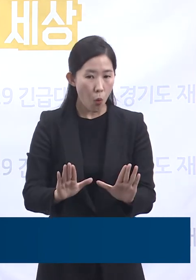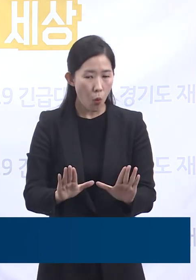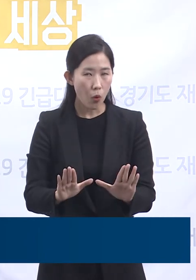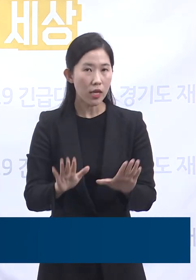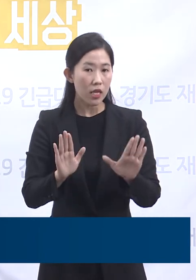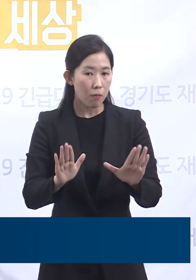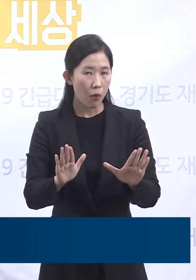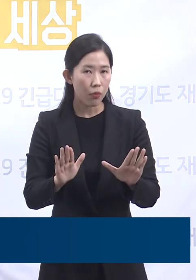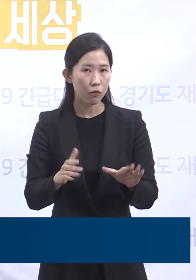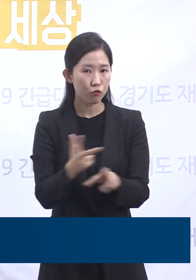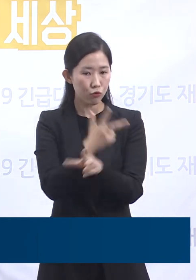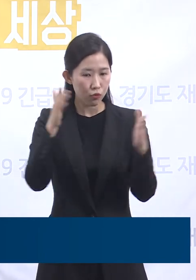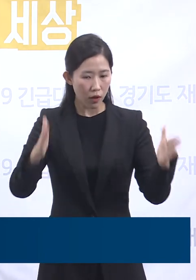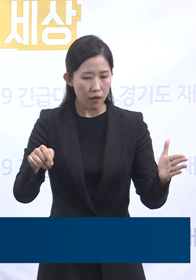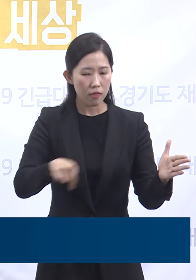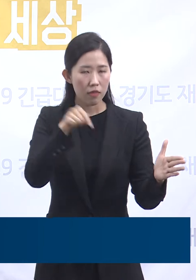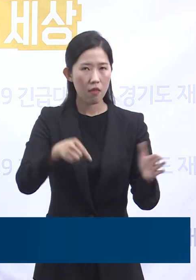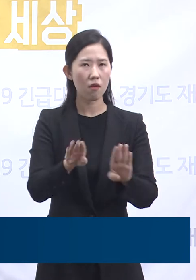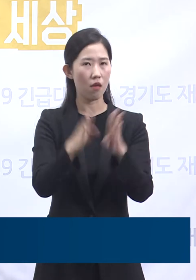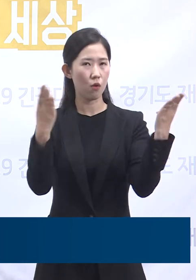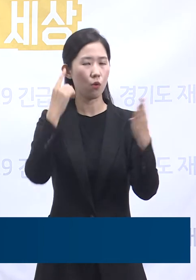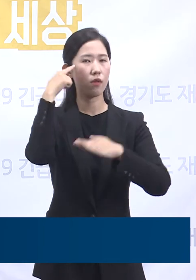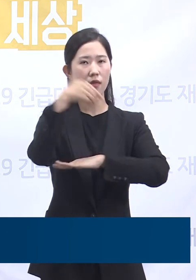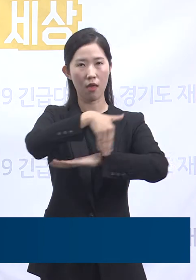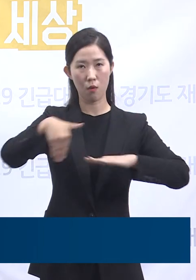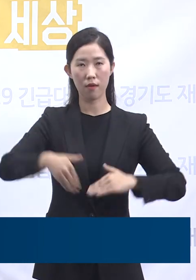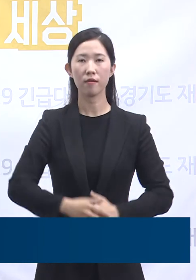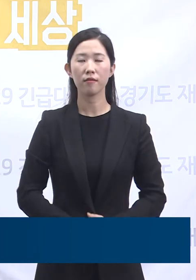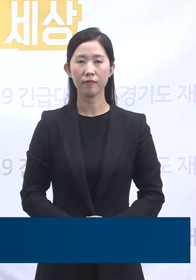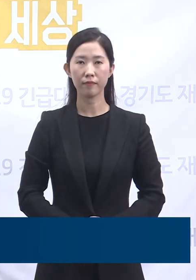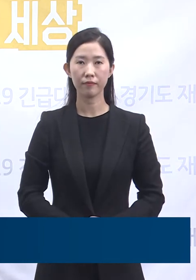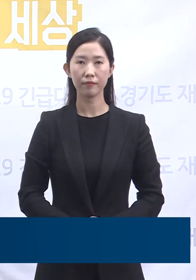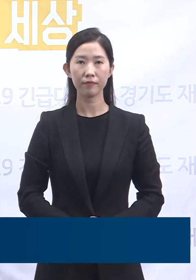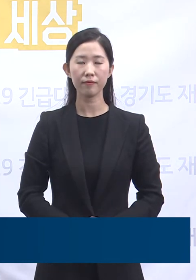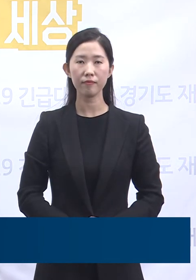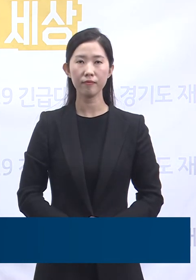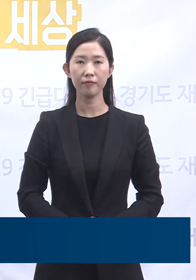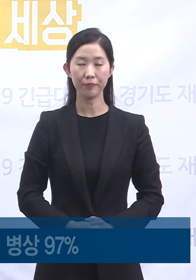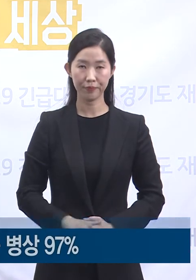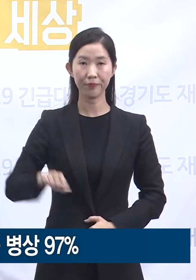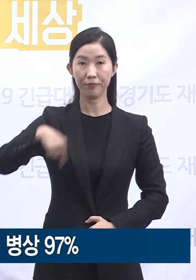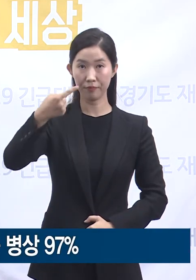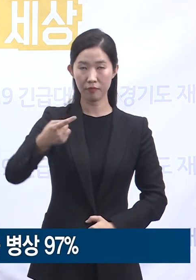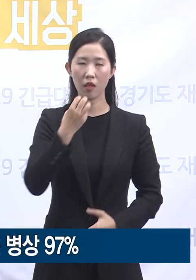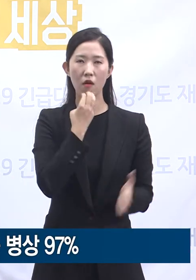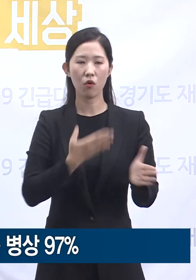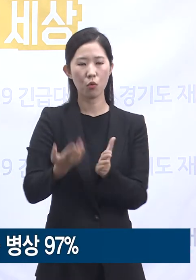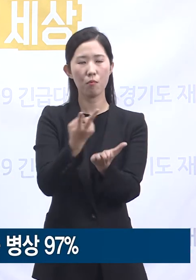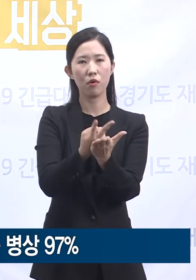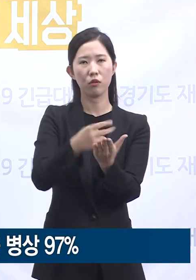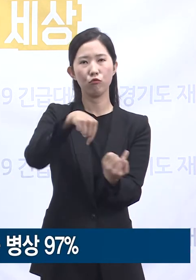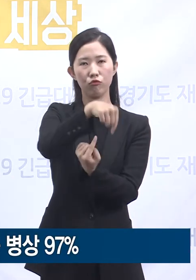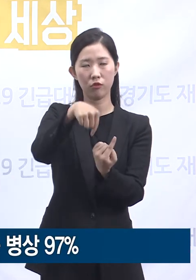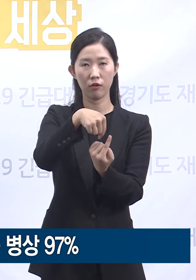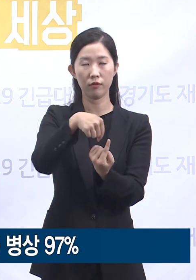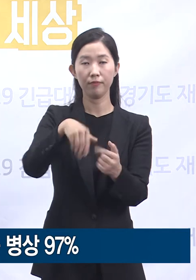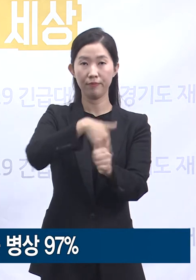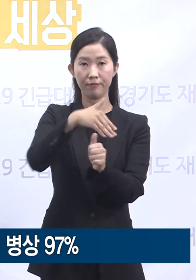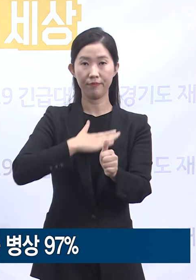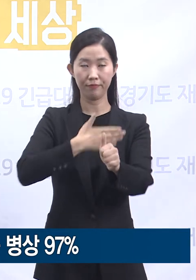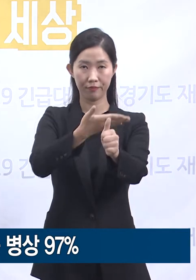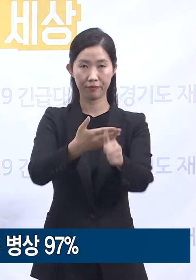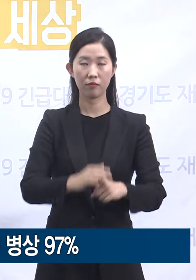설치 추진 중입니다. 다음은 경기도 병상 운영 현황입니다. 최근